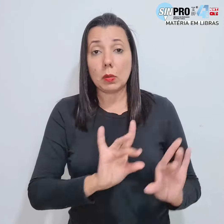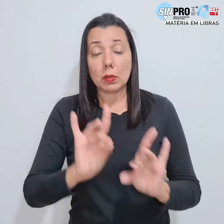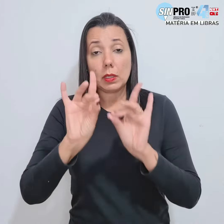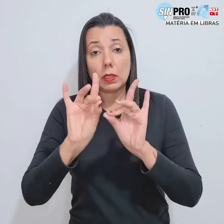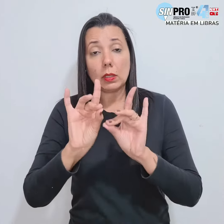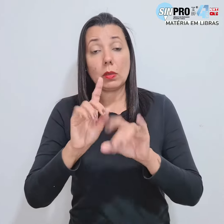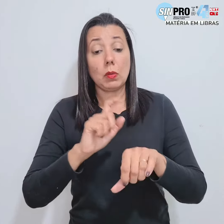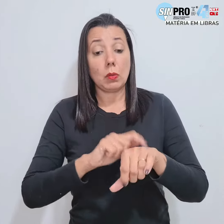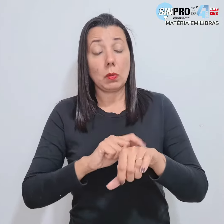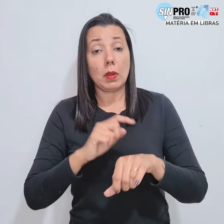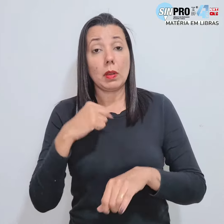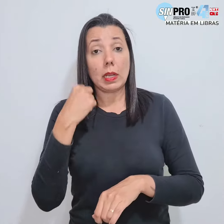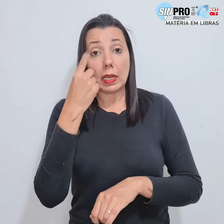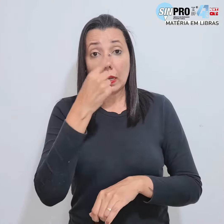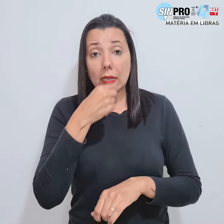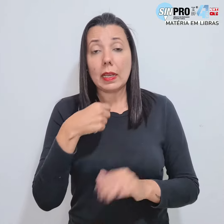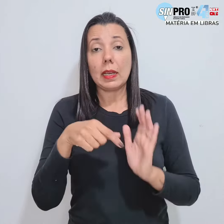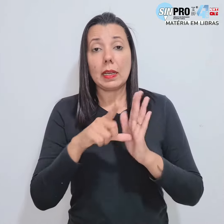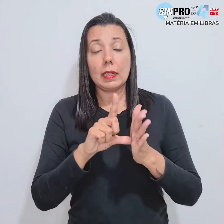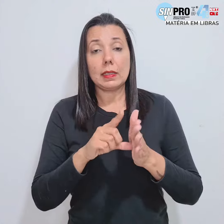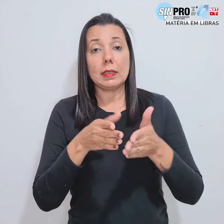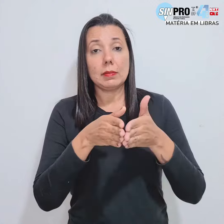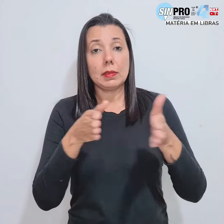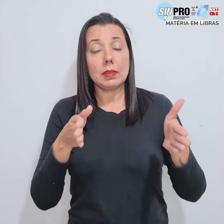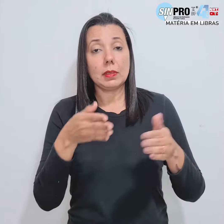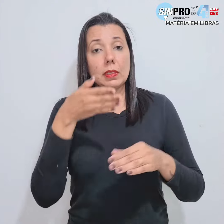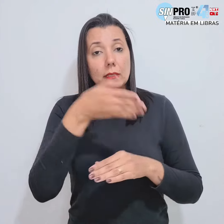antes da abertura da sala virtual. Participe!